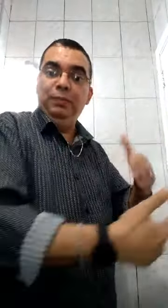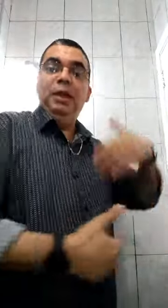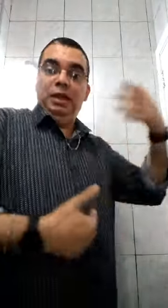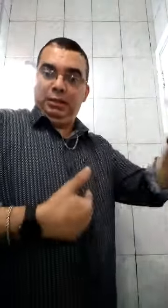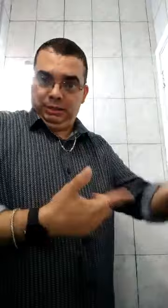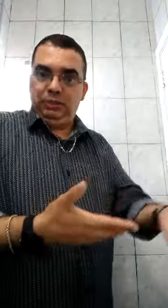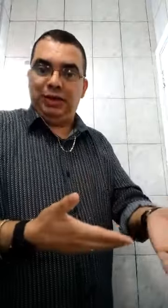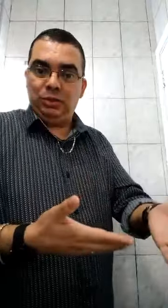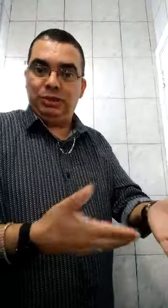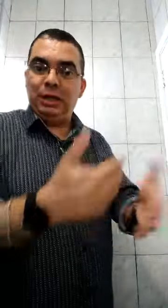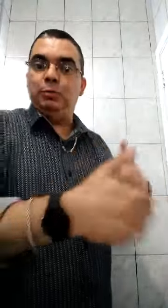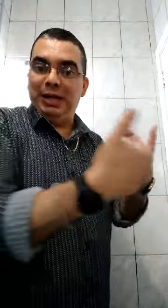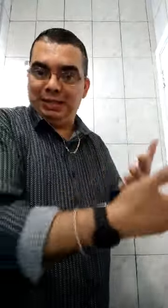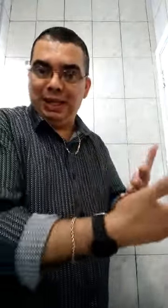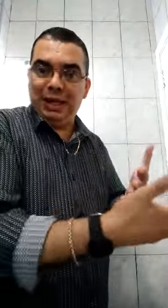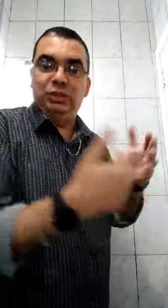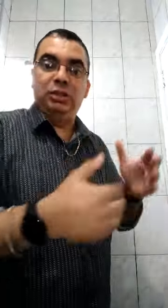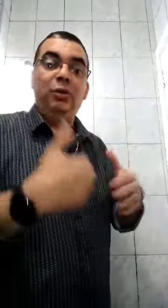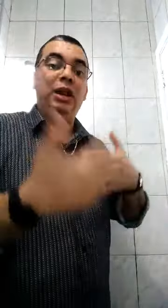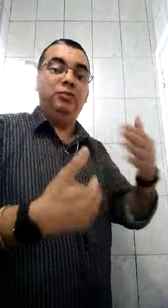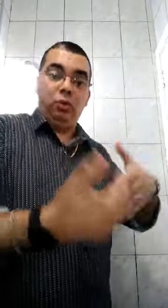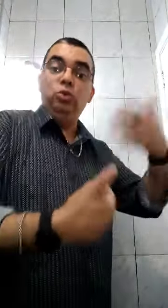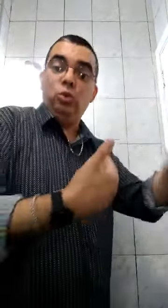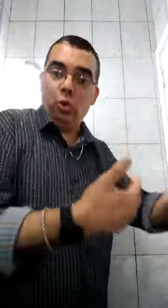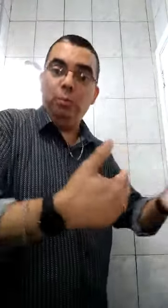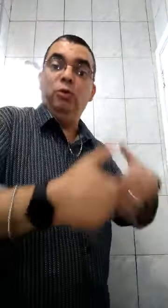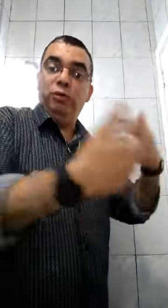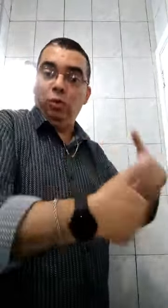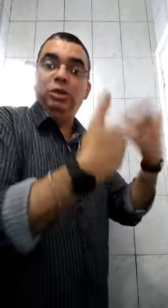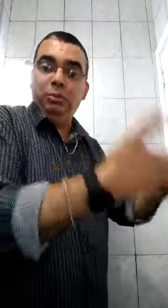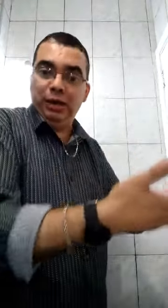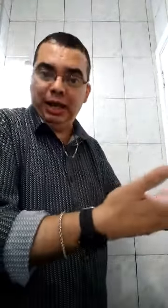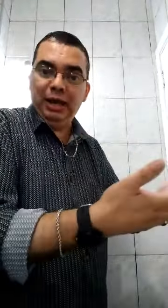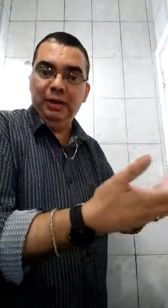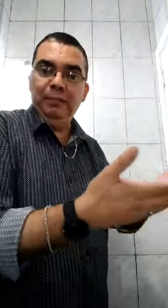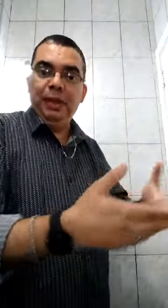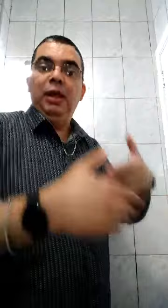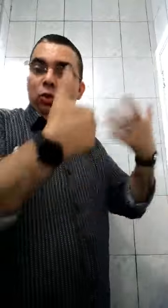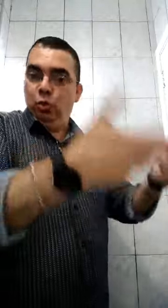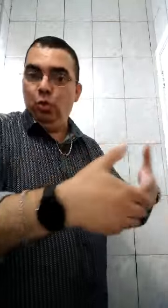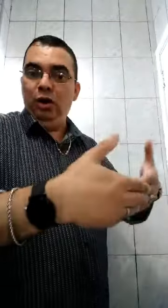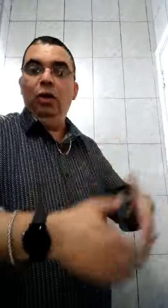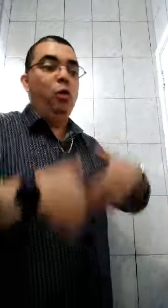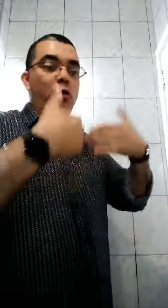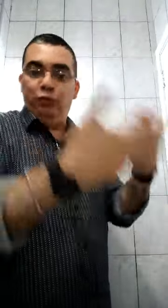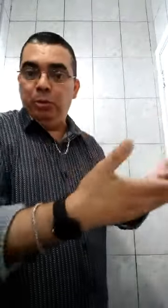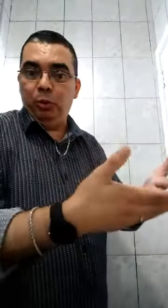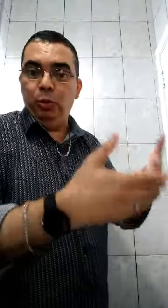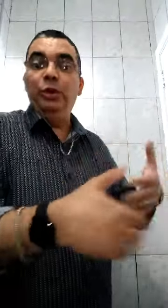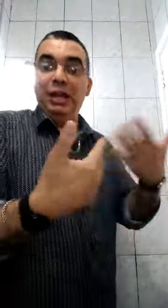fazendo sexo pela internet. Então, ela vê outro homem, ou vê outra mulher nua, ou um filme pornô, e